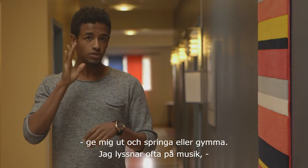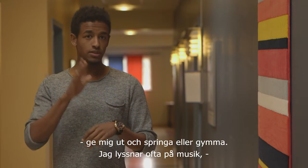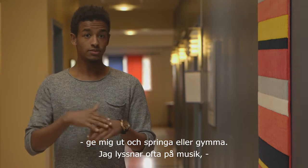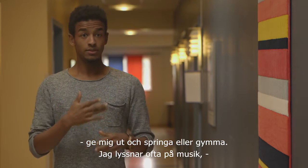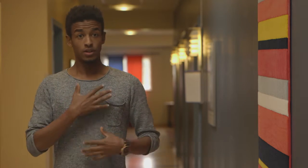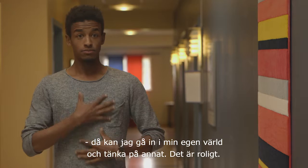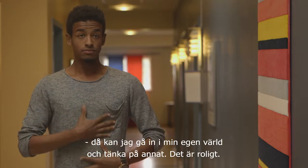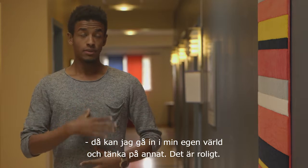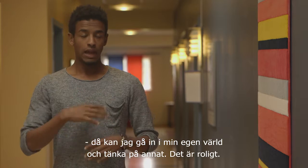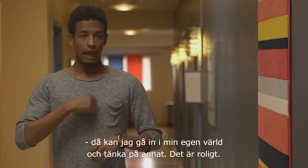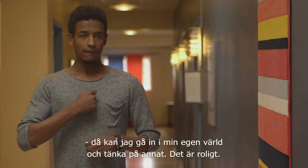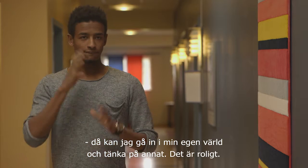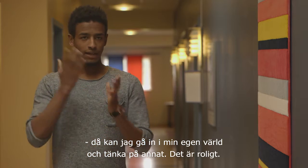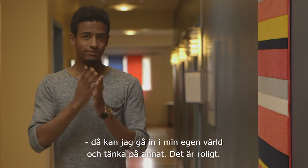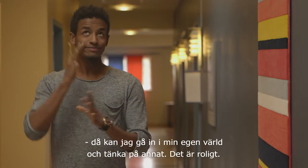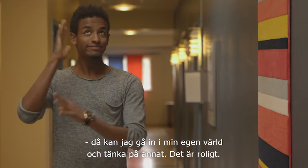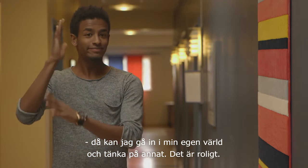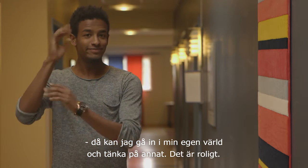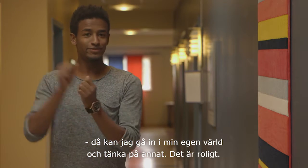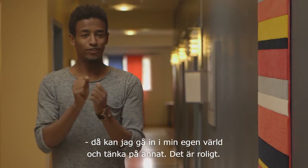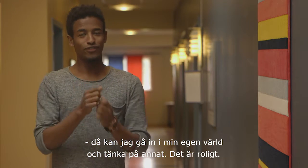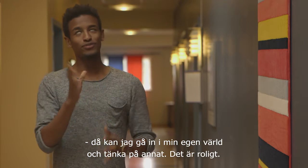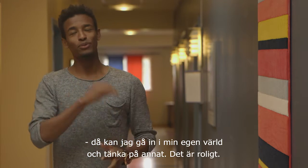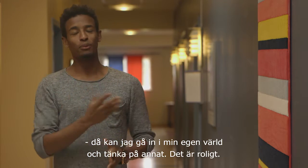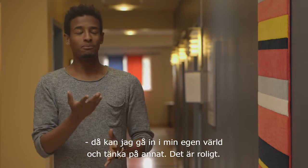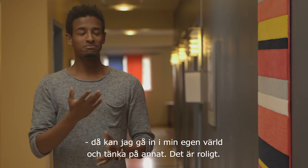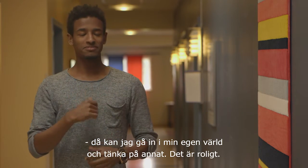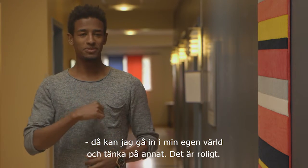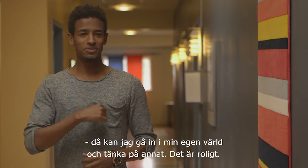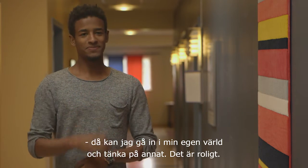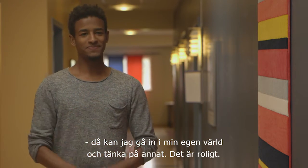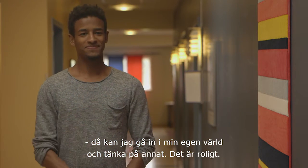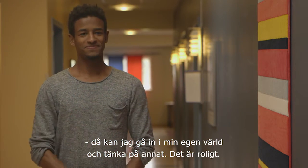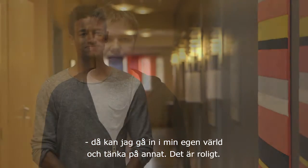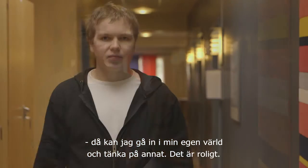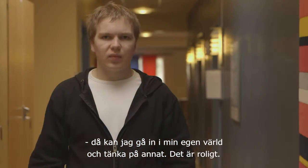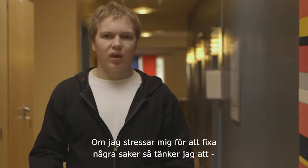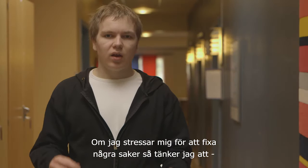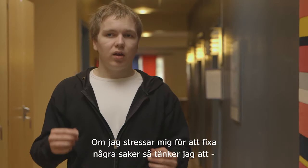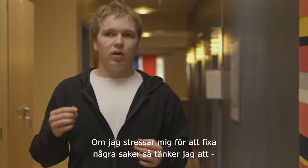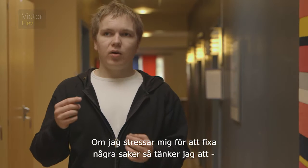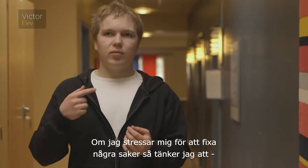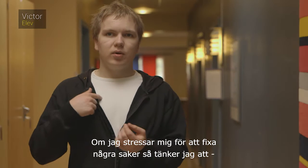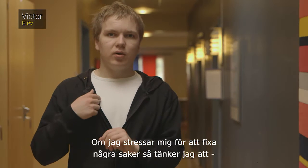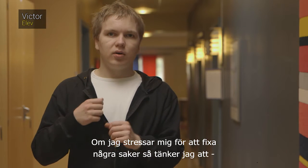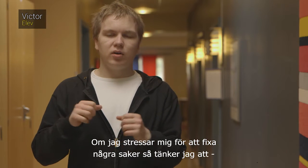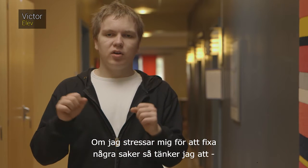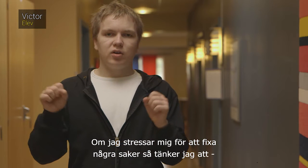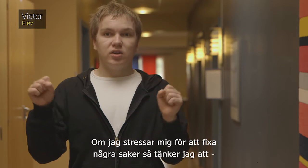Då kan jag gå in i min egen värld och tänka på annat. Det är roligt. Om jag stressar mig